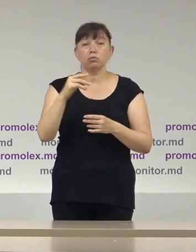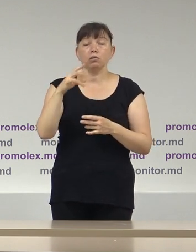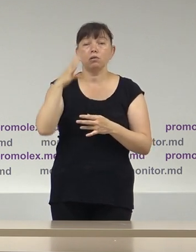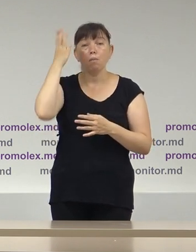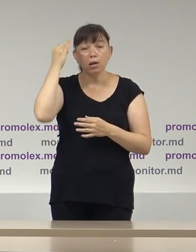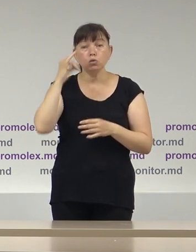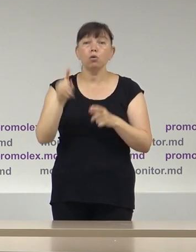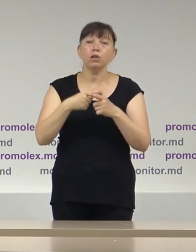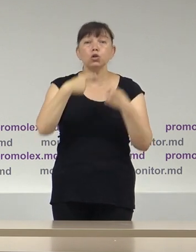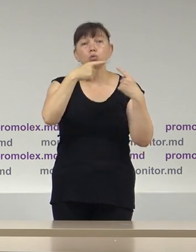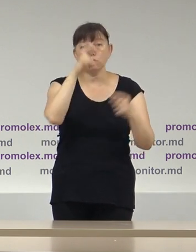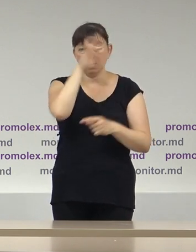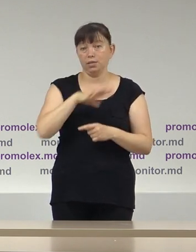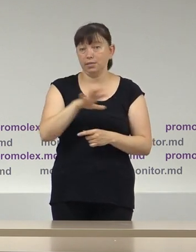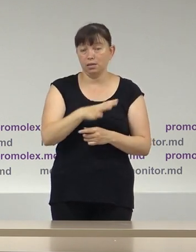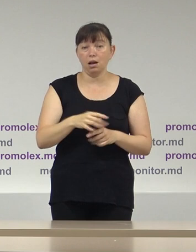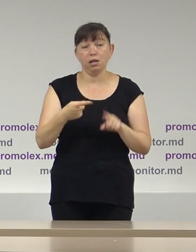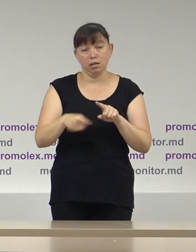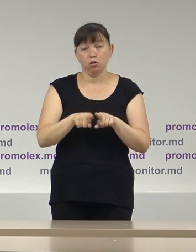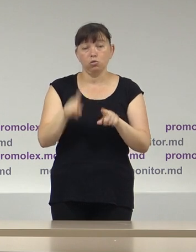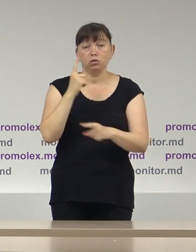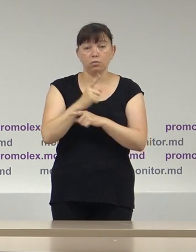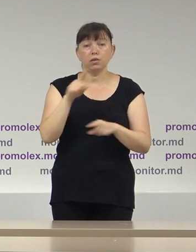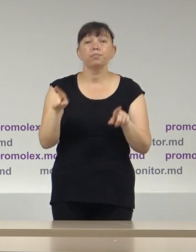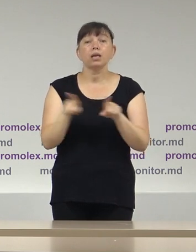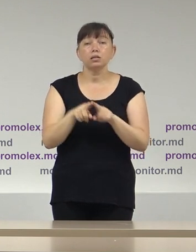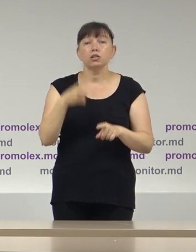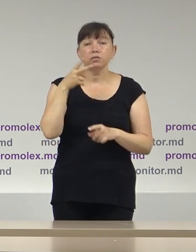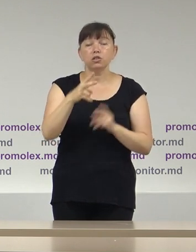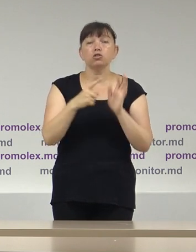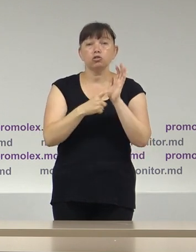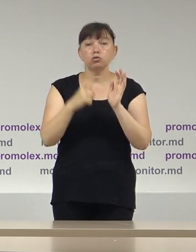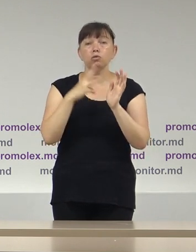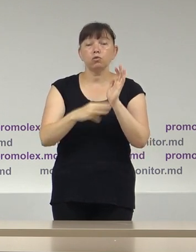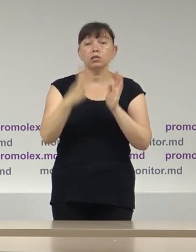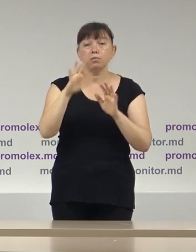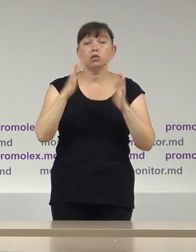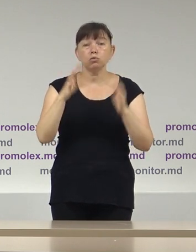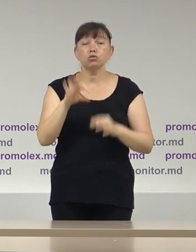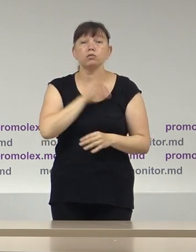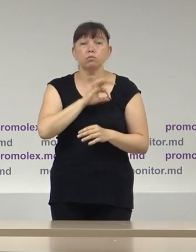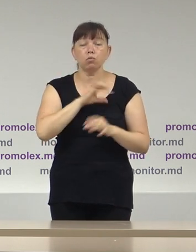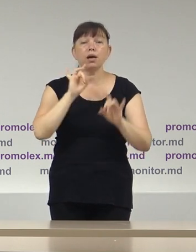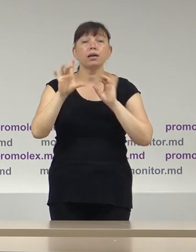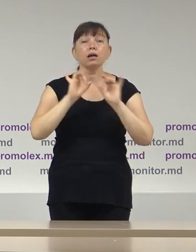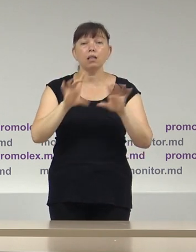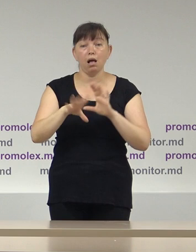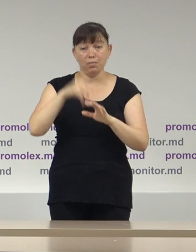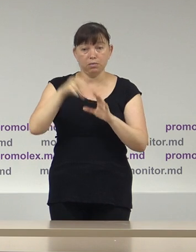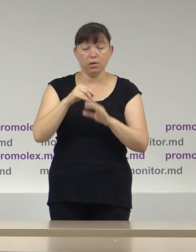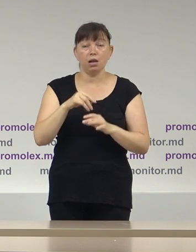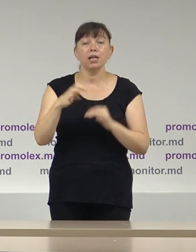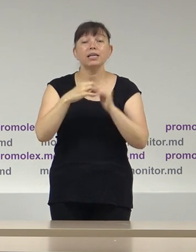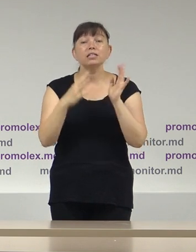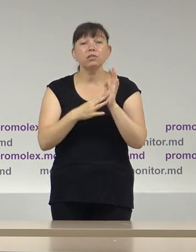state. La fel, au fost raportate cel puțin 2685 cazuri de utilizare publicității electorale de către